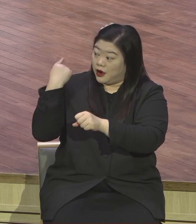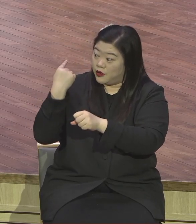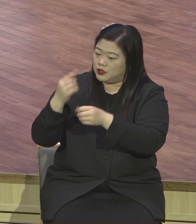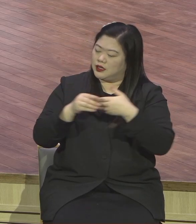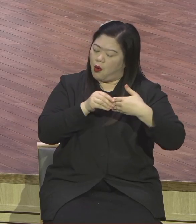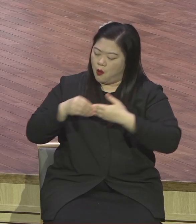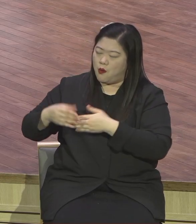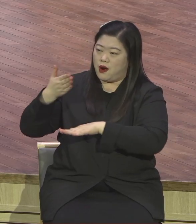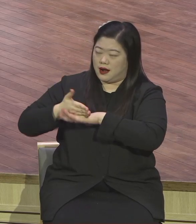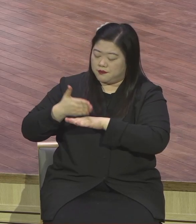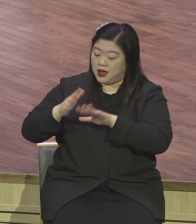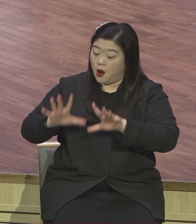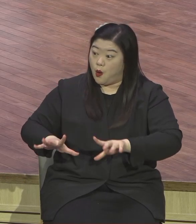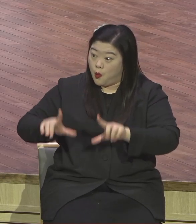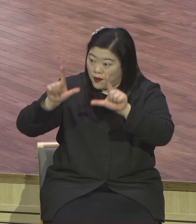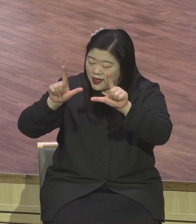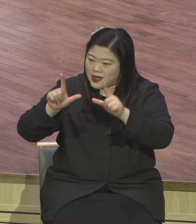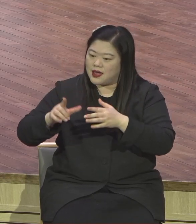헌신을 결단하는 시간이에요.